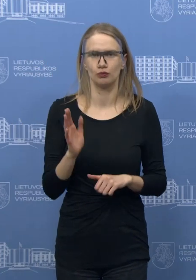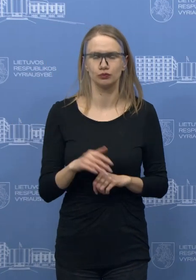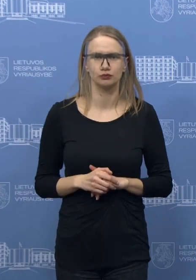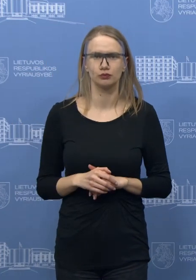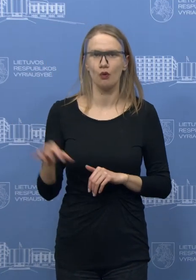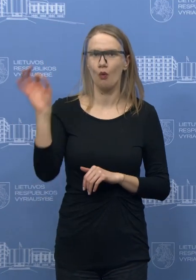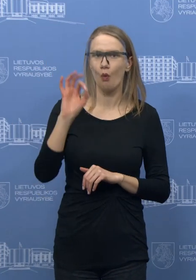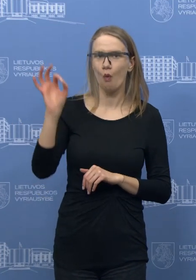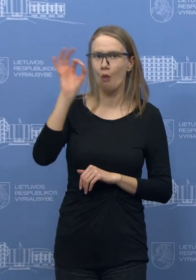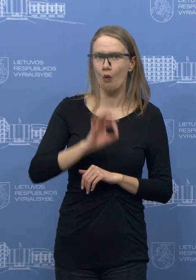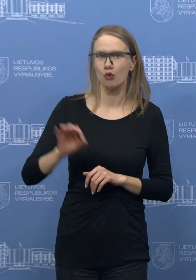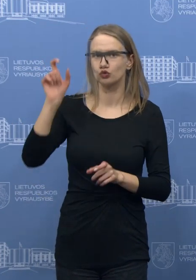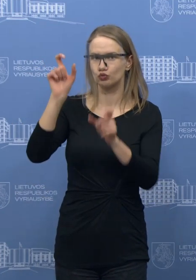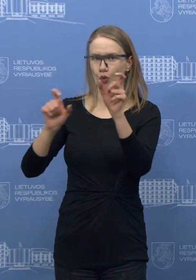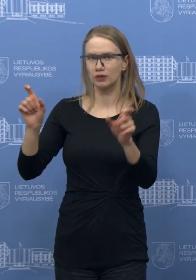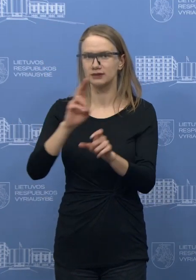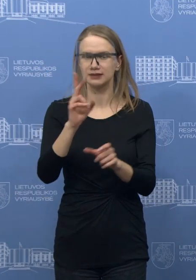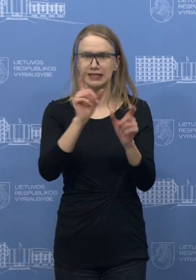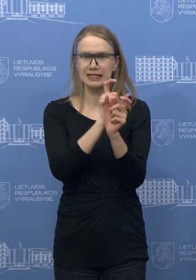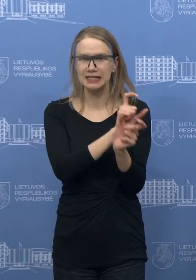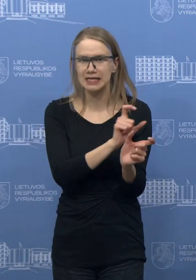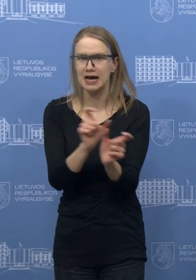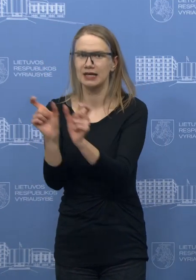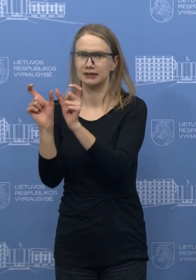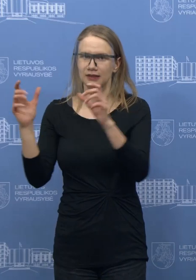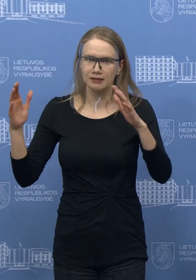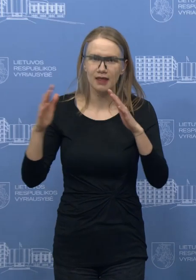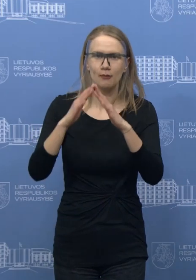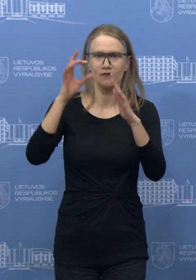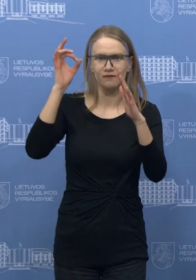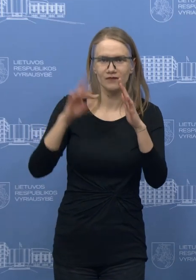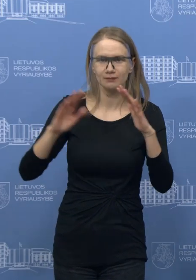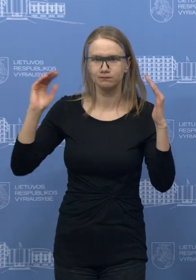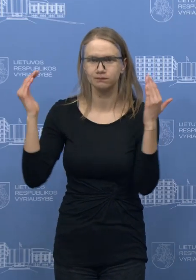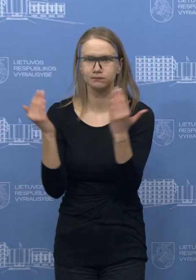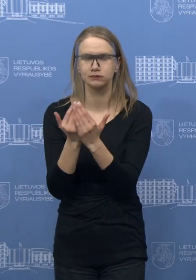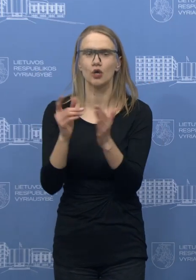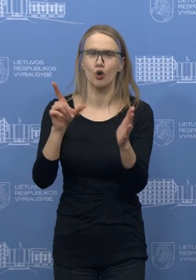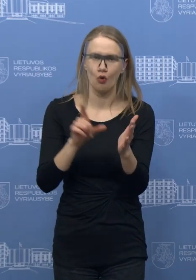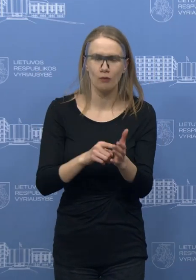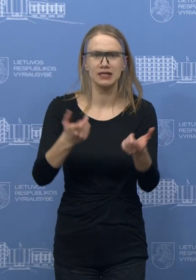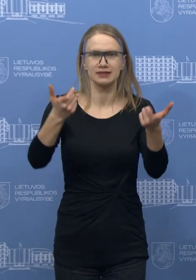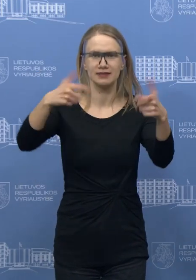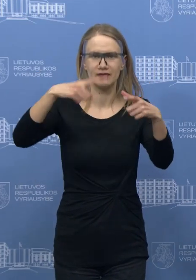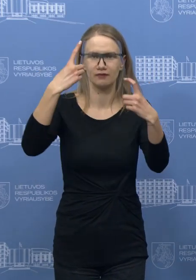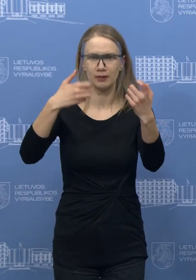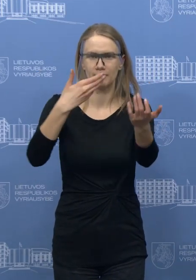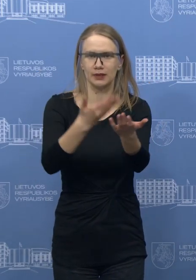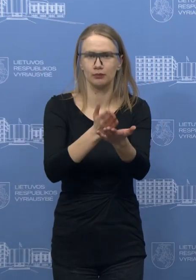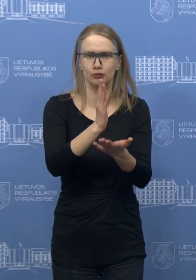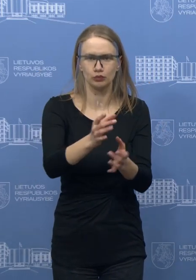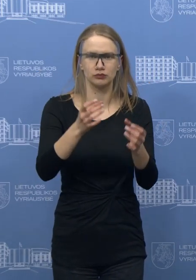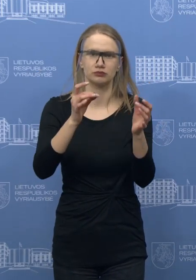tuos asmenys, kurie turi būti karantinė arba savi izoliacijai, galės saveldybės gauti patikimus duomenys automatiniu